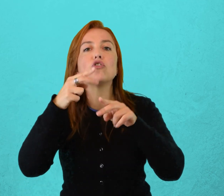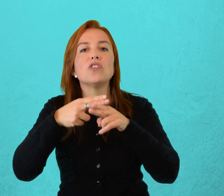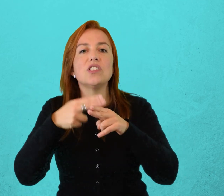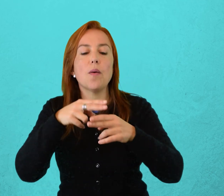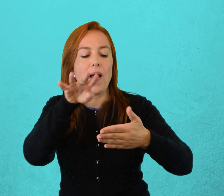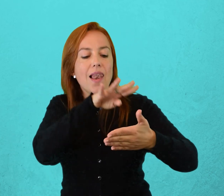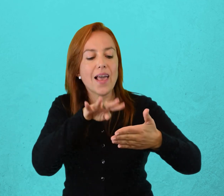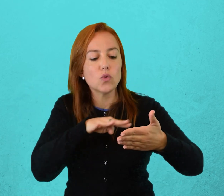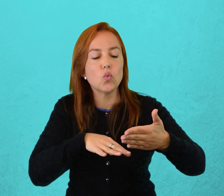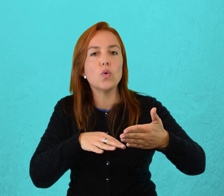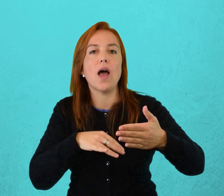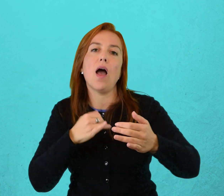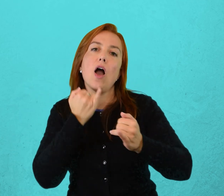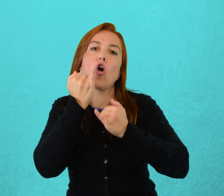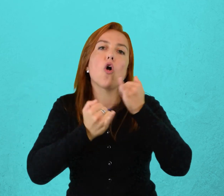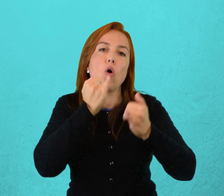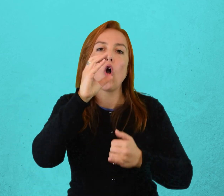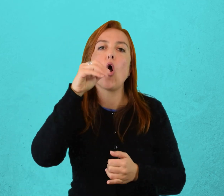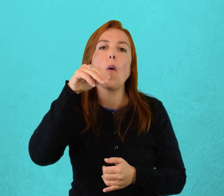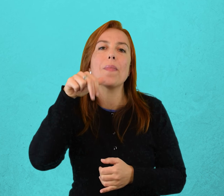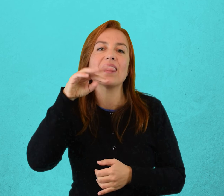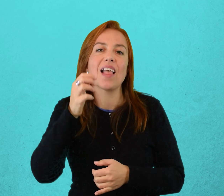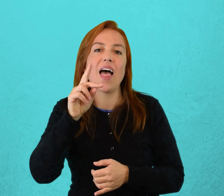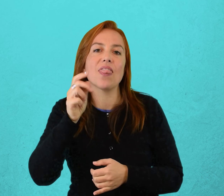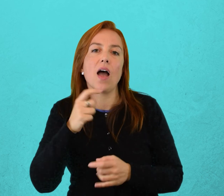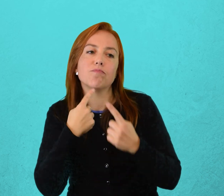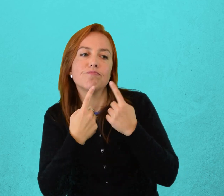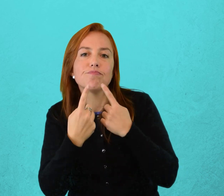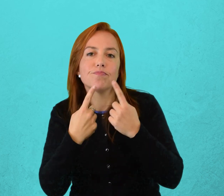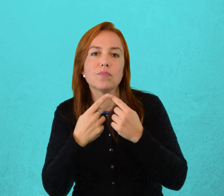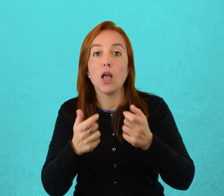llama una lectura comentada. ¡Suerte en su investigación! ¡Suscríbete!